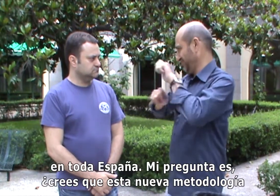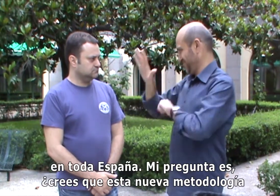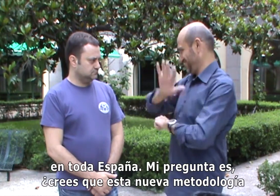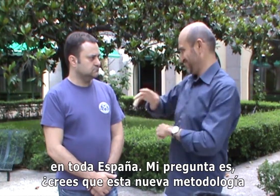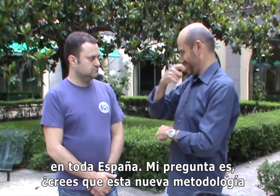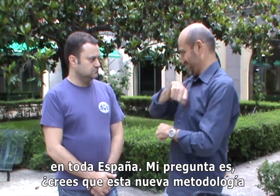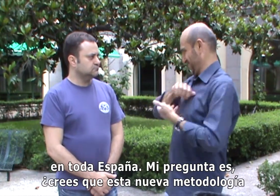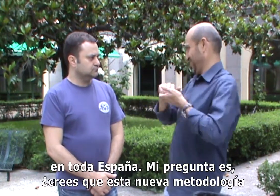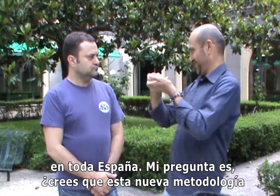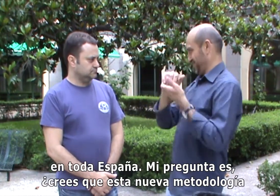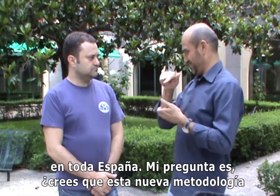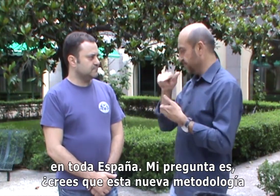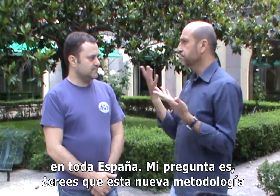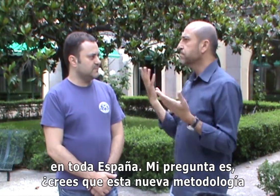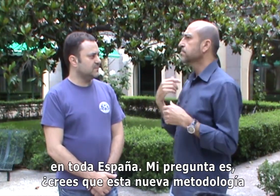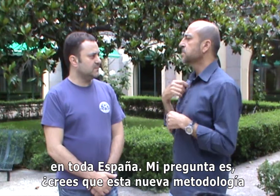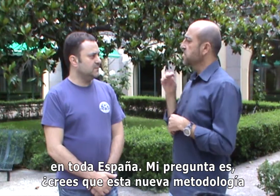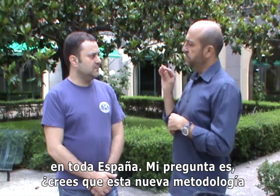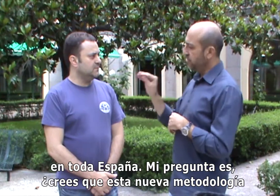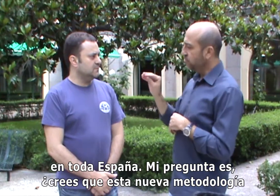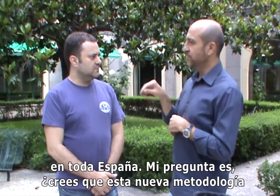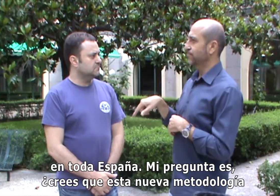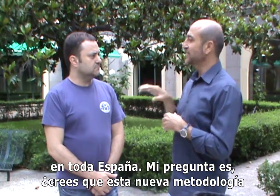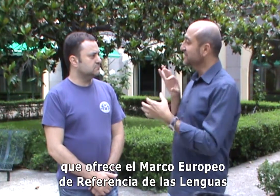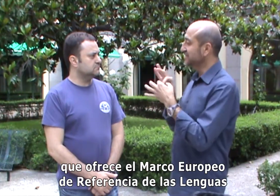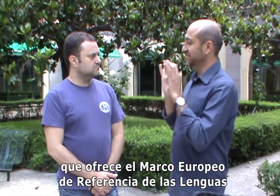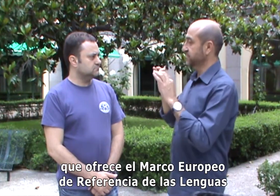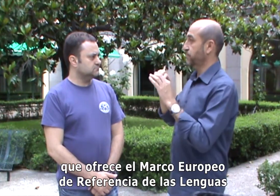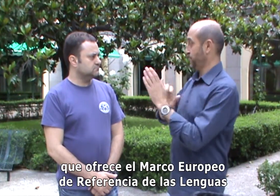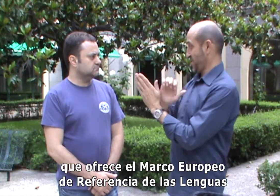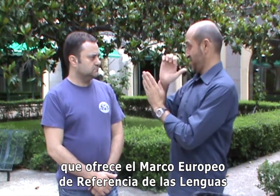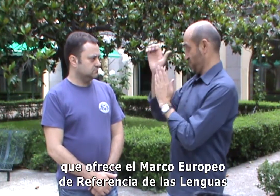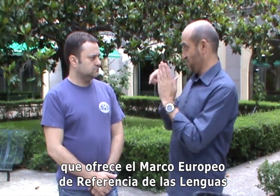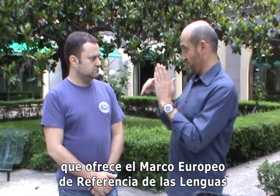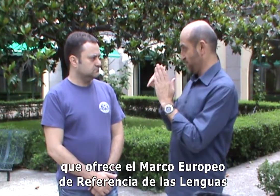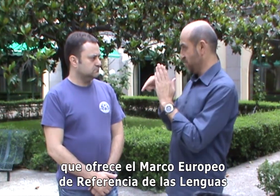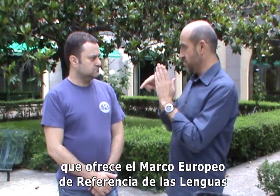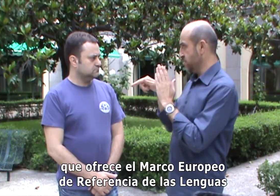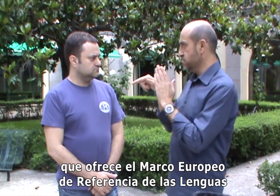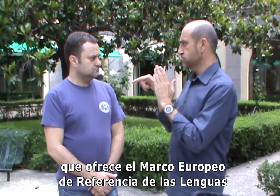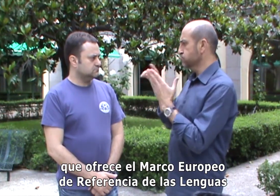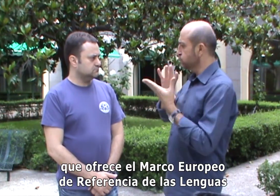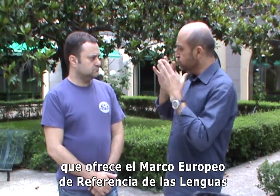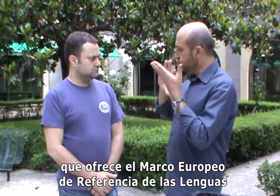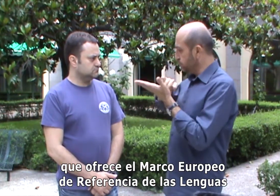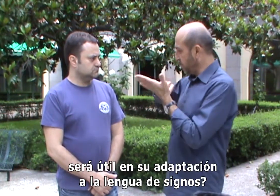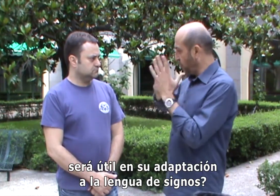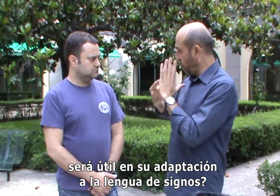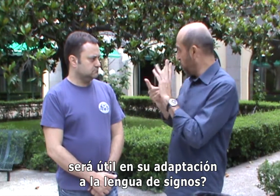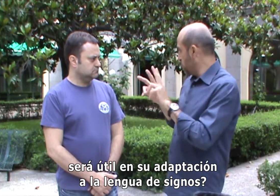España. Mi pregunta es, ¿crees que esta nueva metodología que ofrece el marco europeo de referencia de las lenguas será útil en